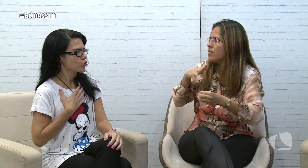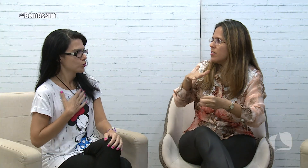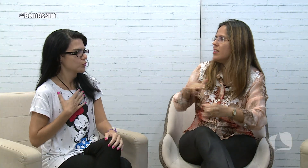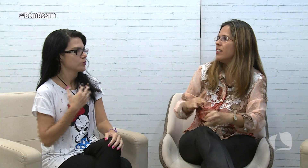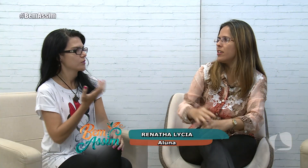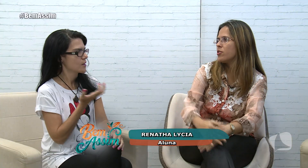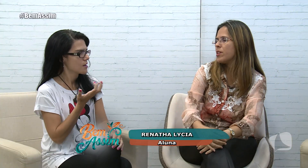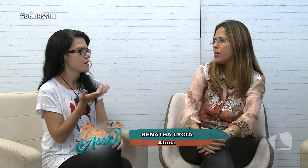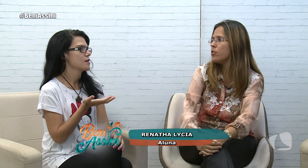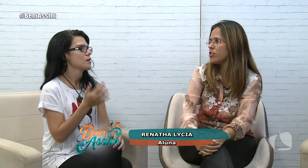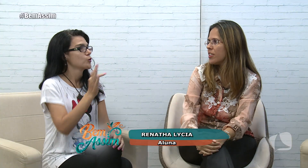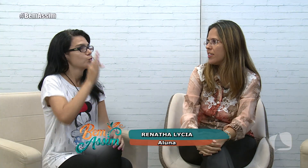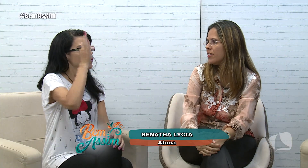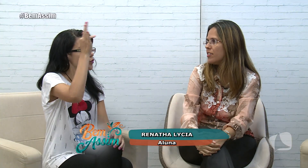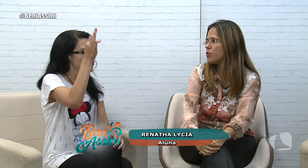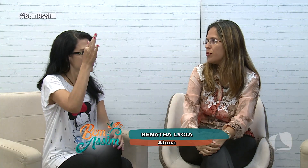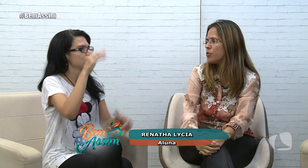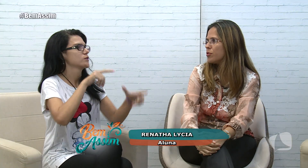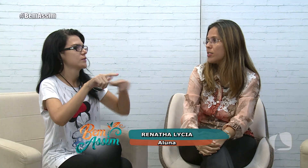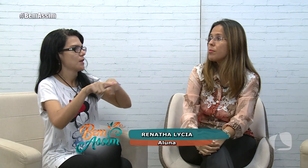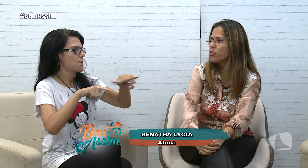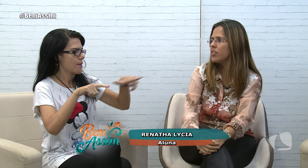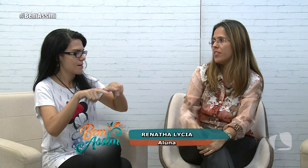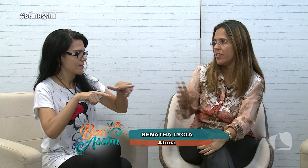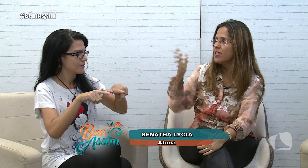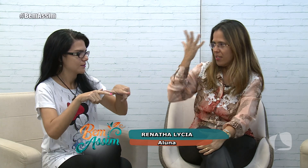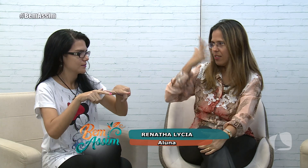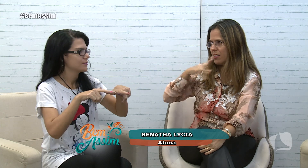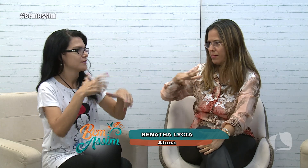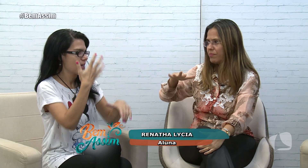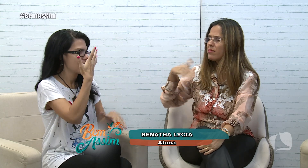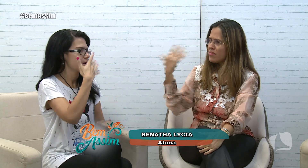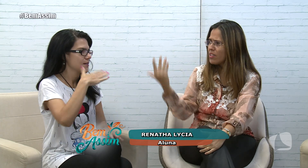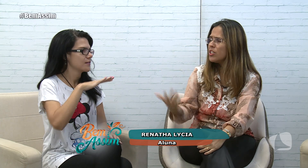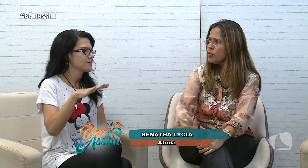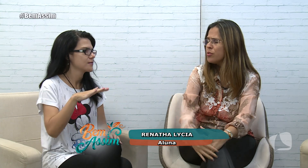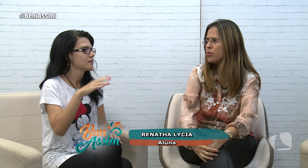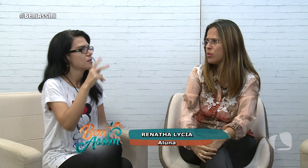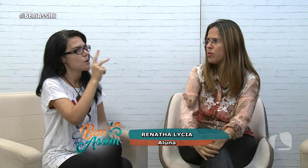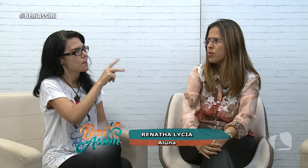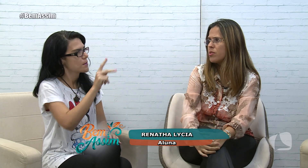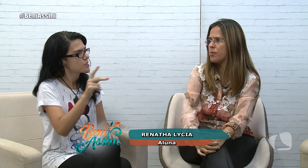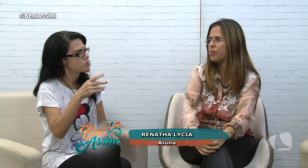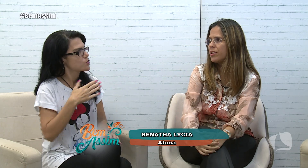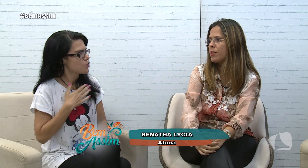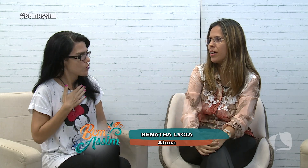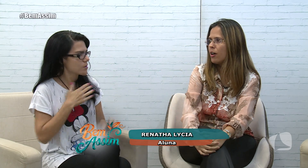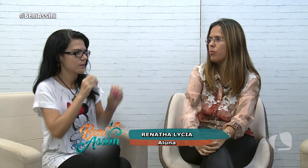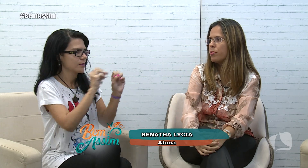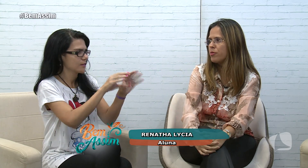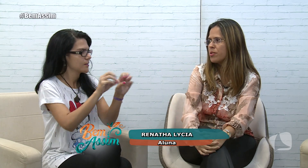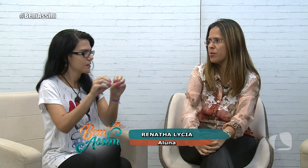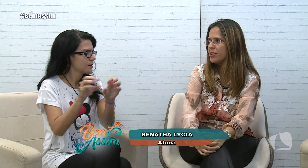Eu sempre gostei... Eu sempre gostei de crianças. No futuro, meu sonho sempre foi trabalhar como professora,